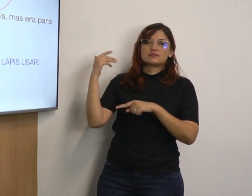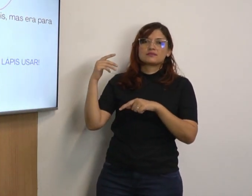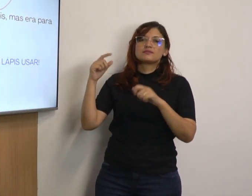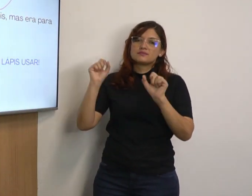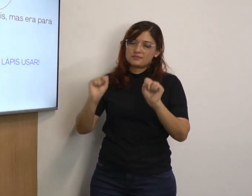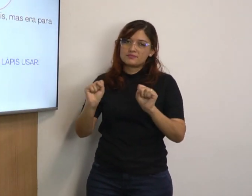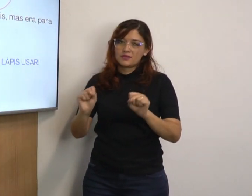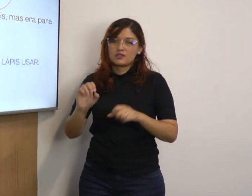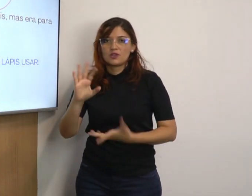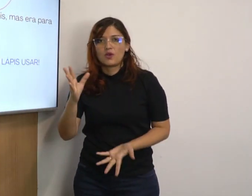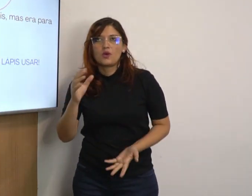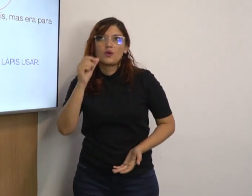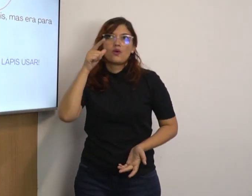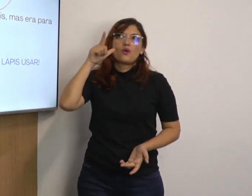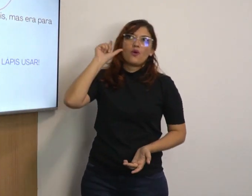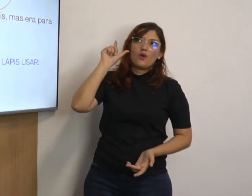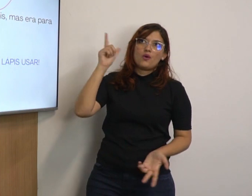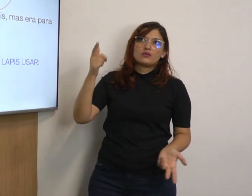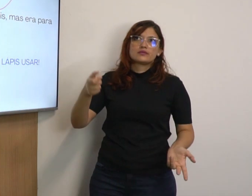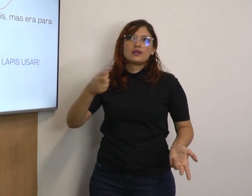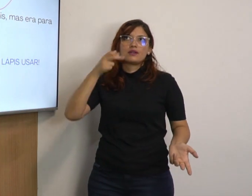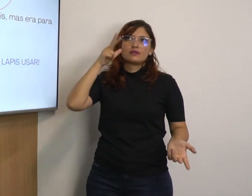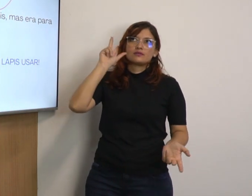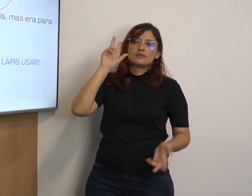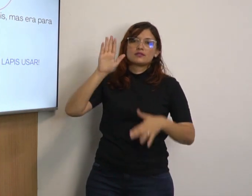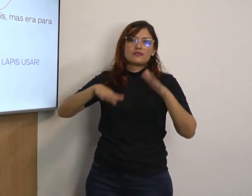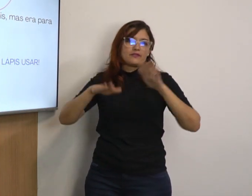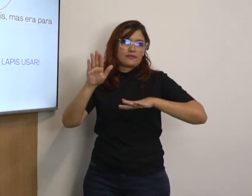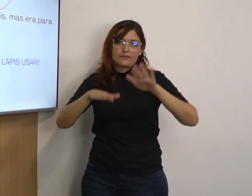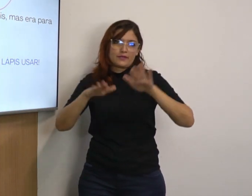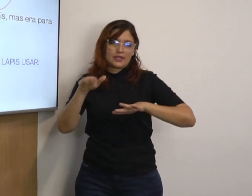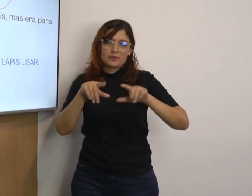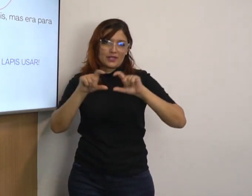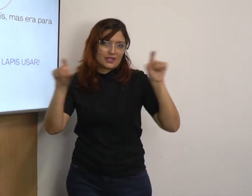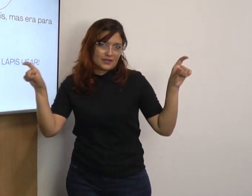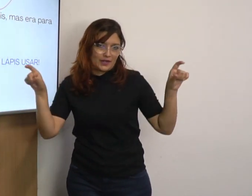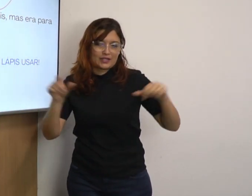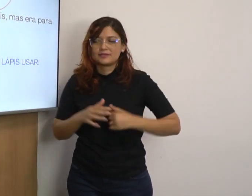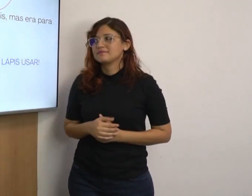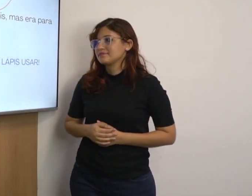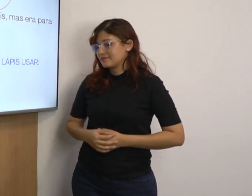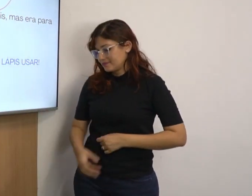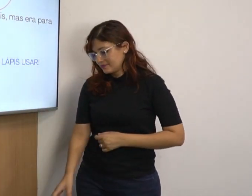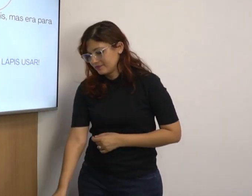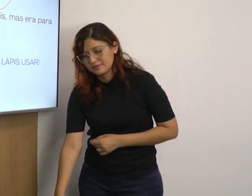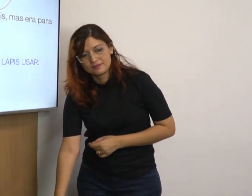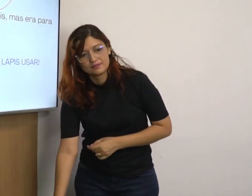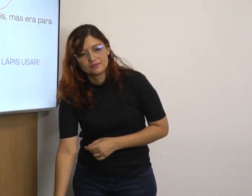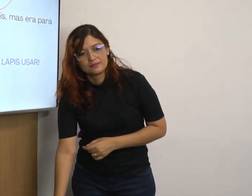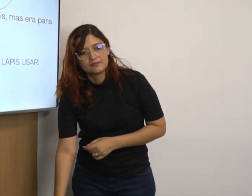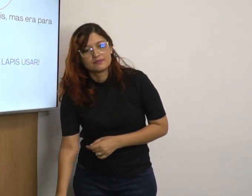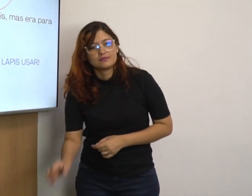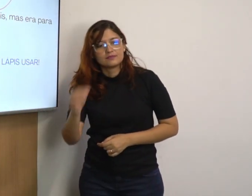O sinal de passado pode ser usado. então ontem, anteontem. Vai depender da frase.